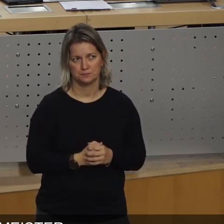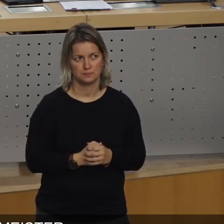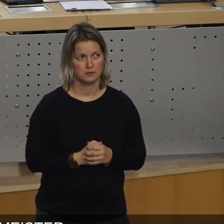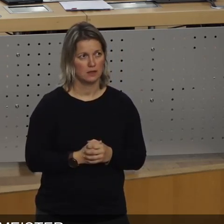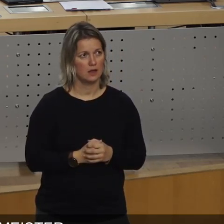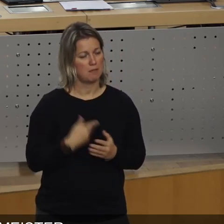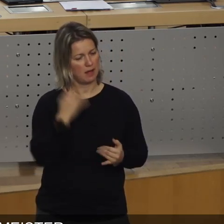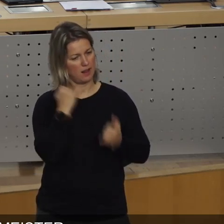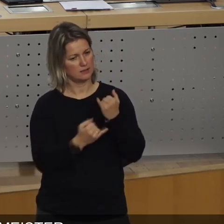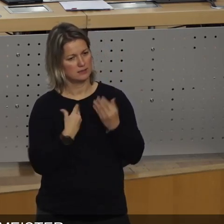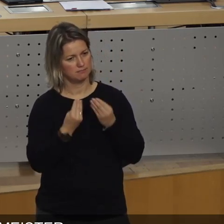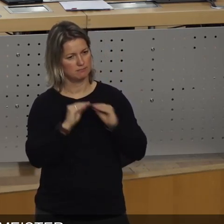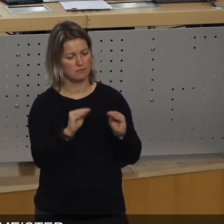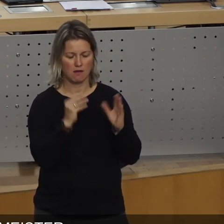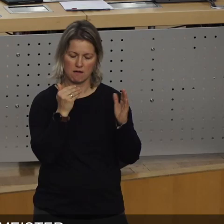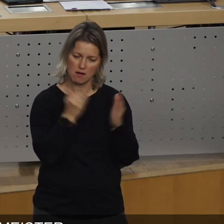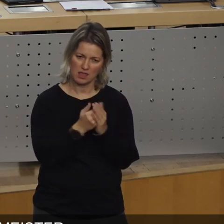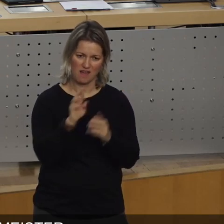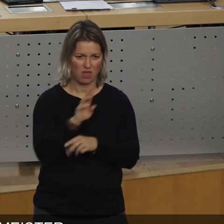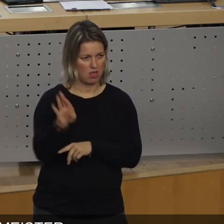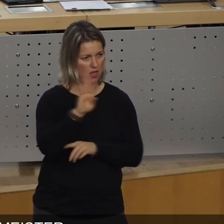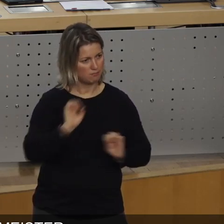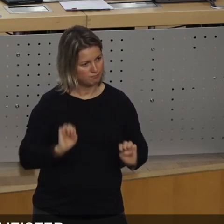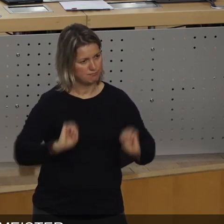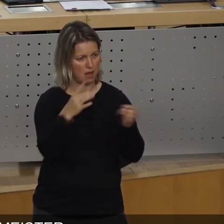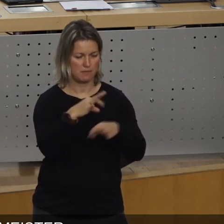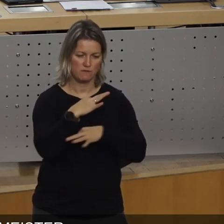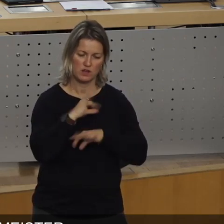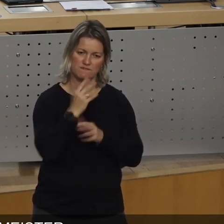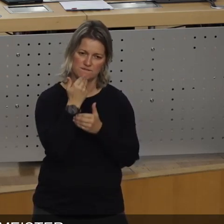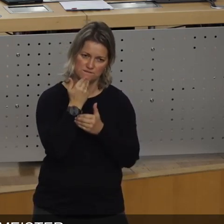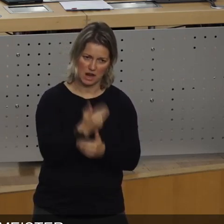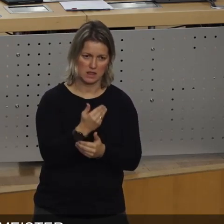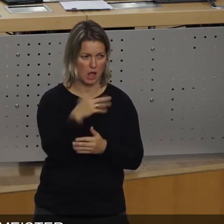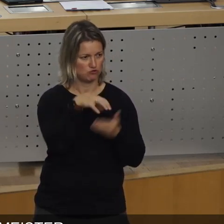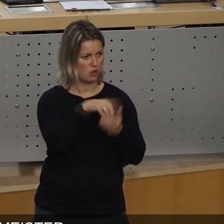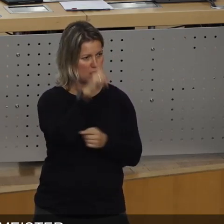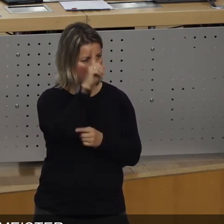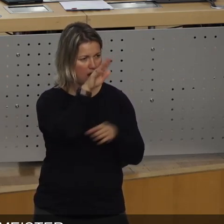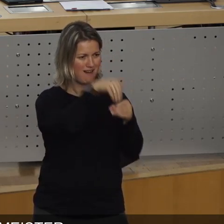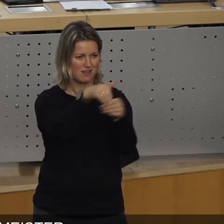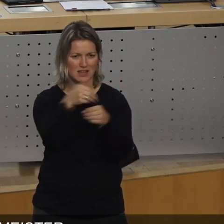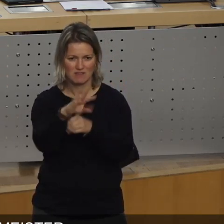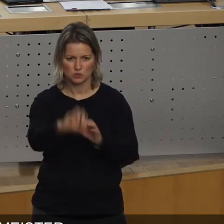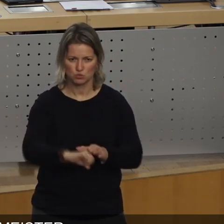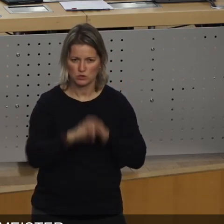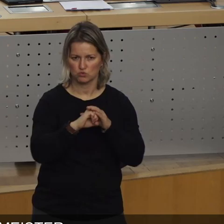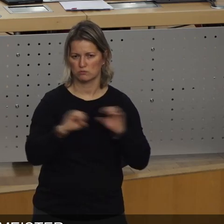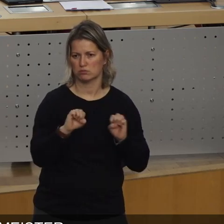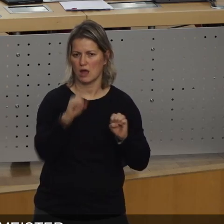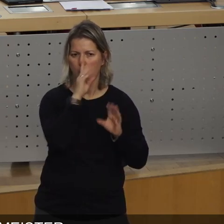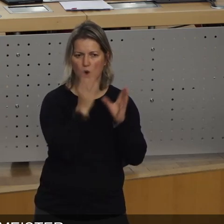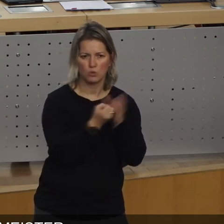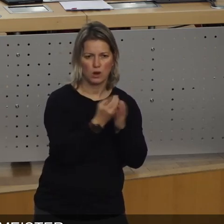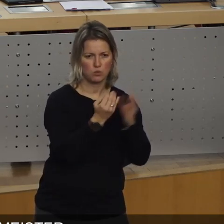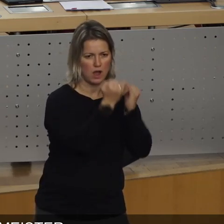nochmal zum Abschluss vielen, vielen Dank an alle, die mitgemacht haben, hier aus dem Stadtrat, uns unterstützt haben, aus den Kultureinrichtungen,